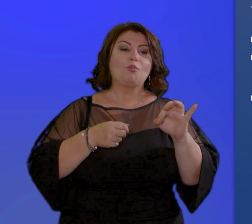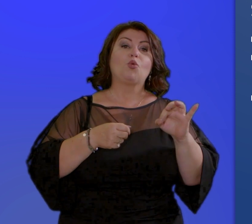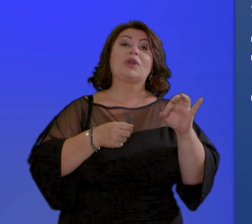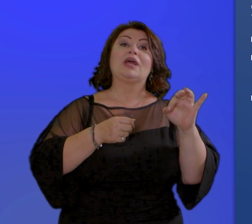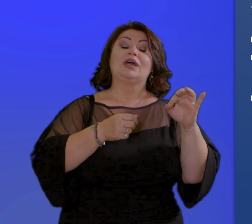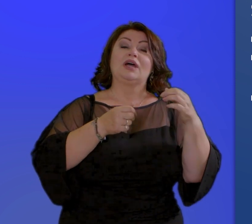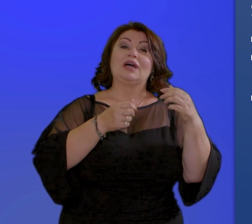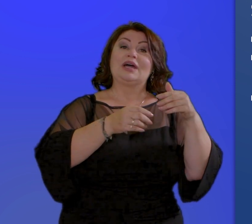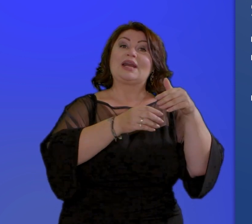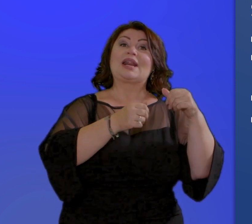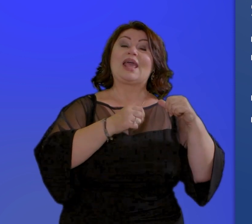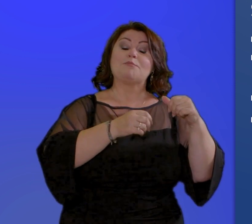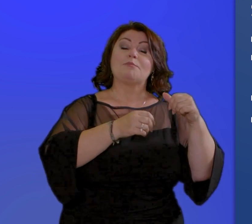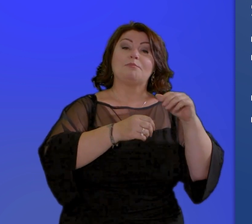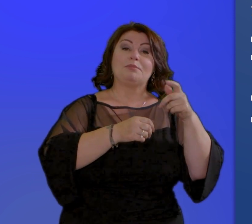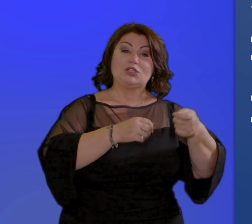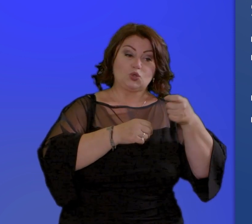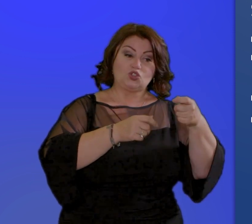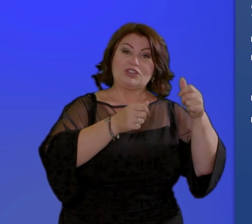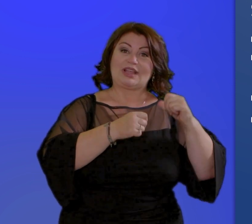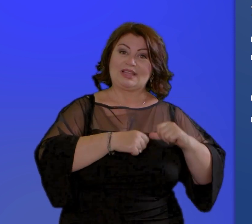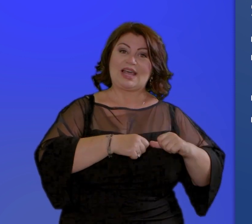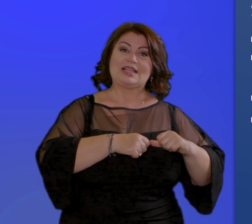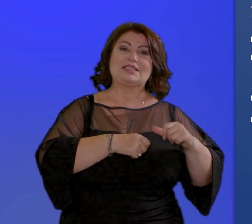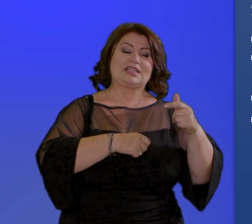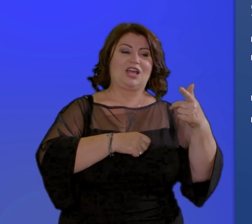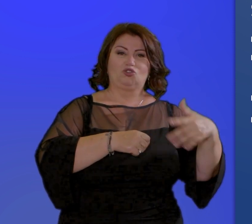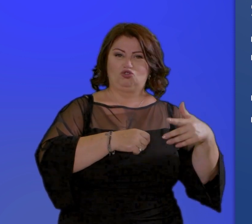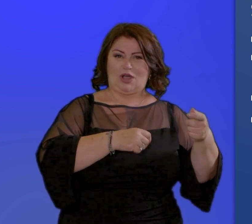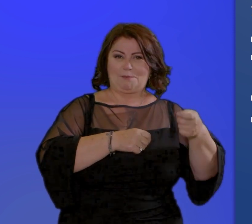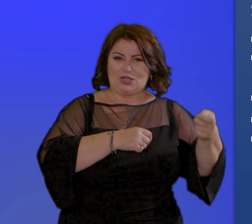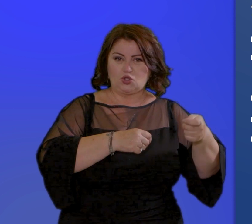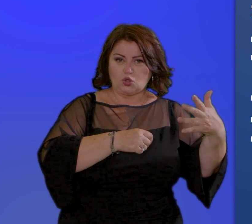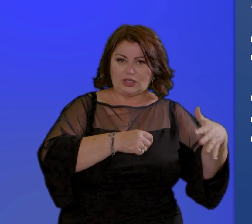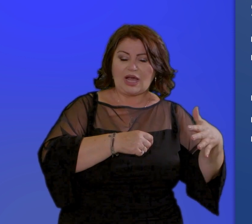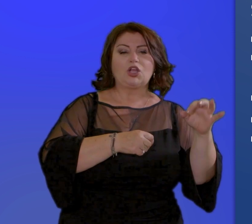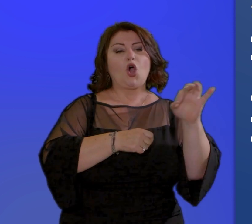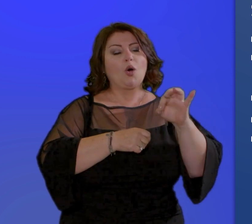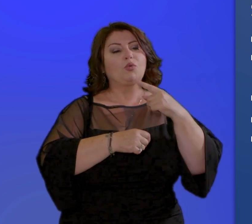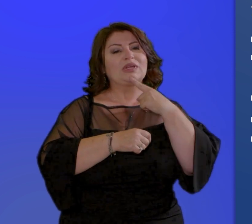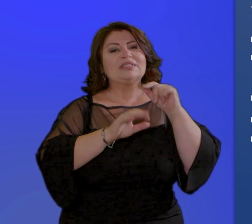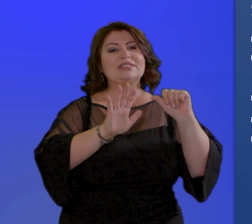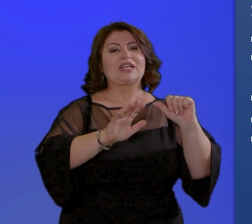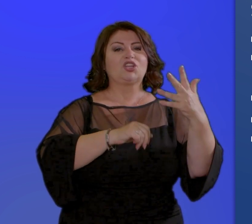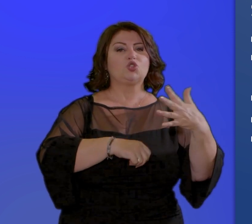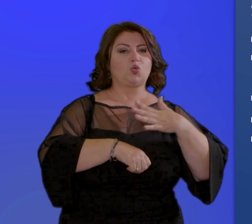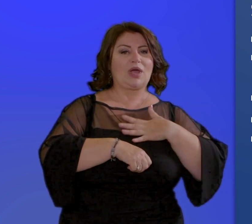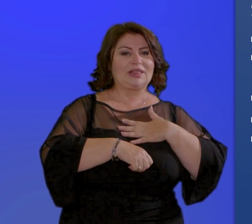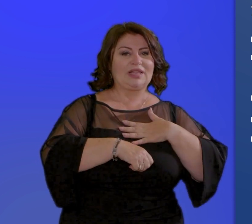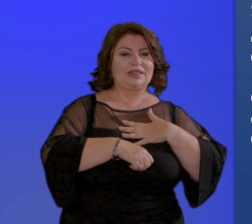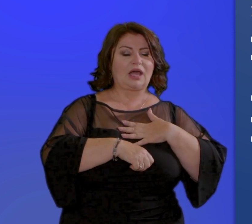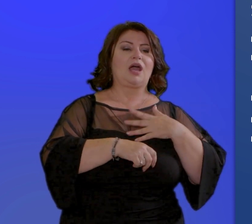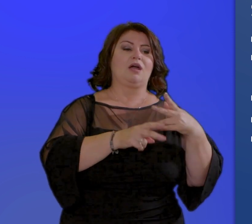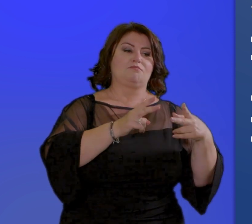cittadinanza soggetti di oltre 65 anni di età soggetti con disabilità che